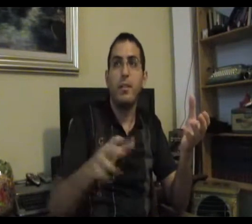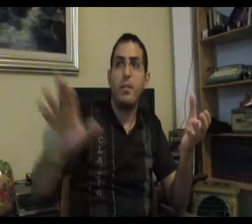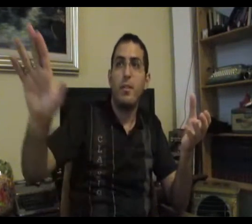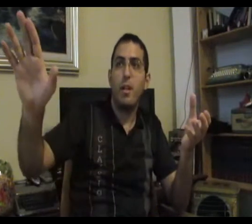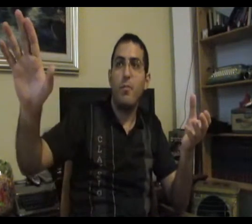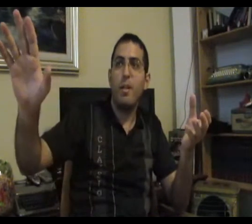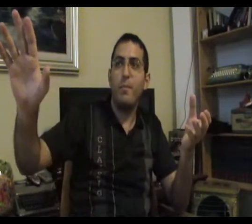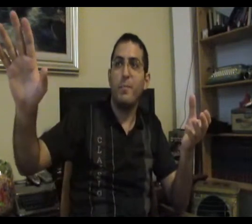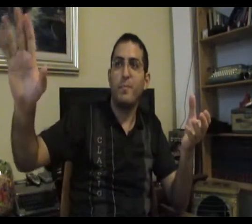שלום, שלום